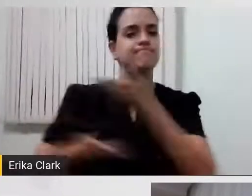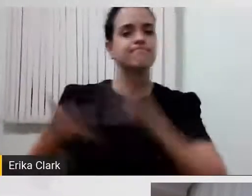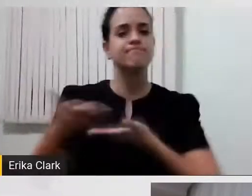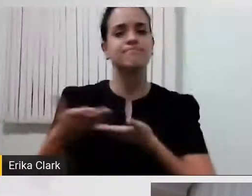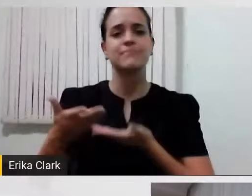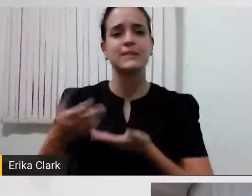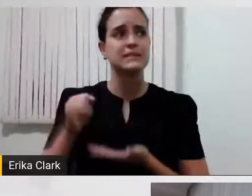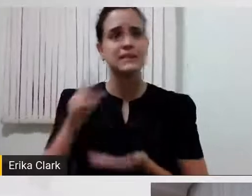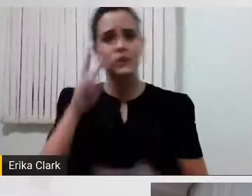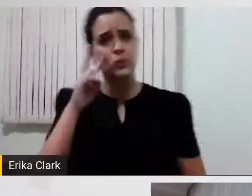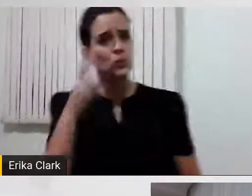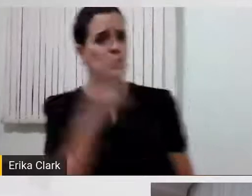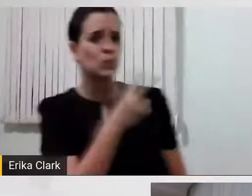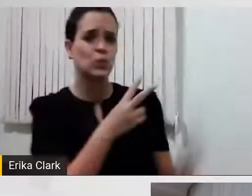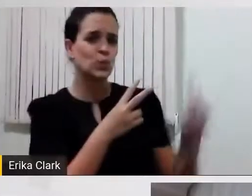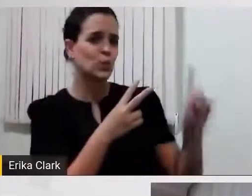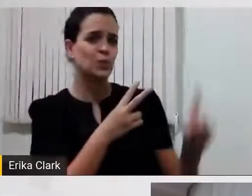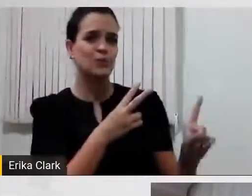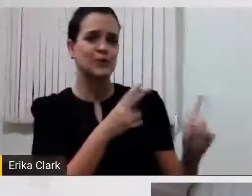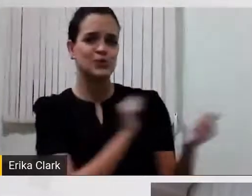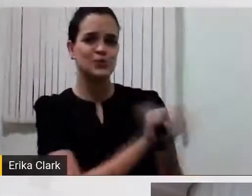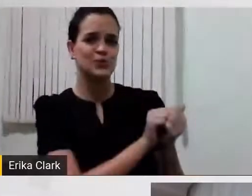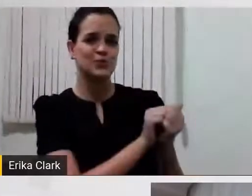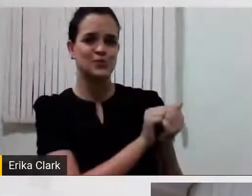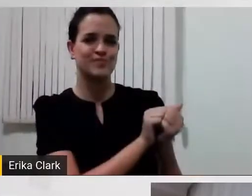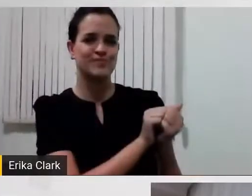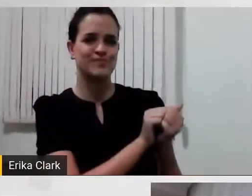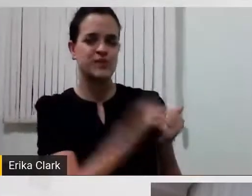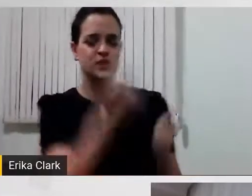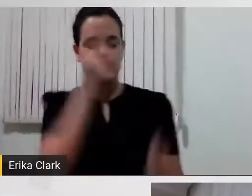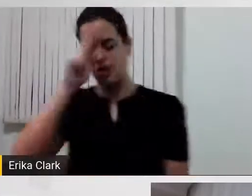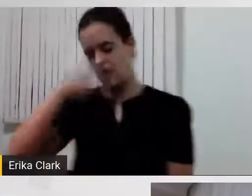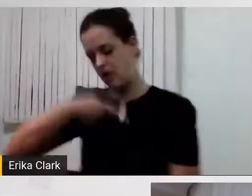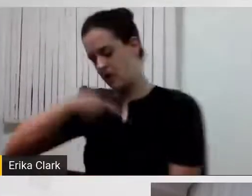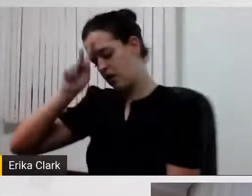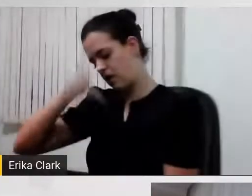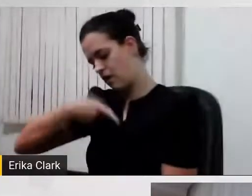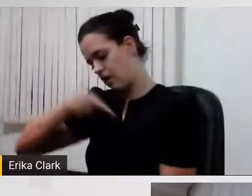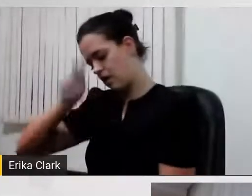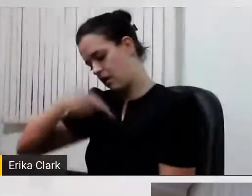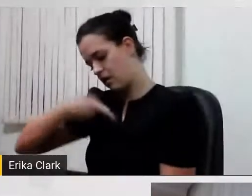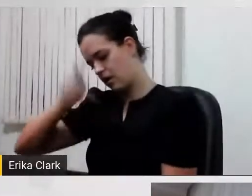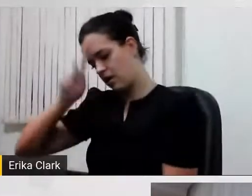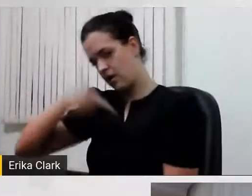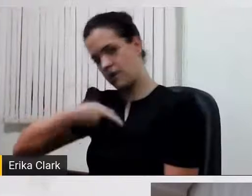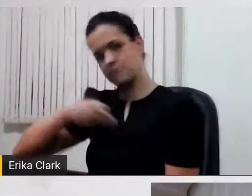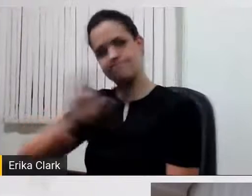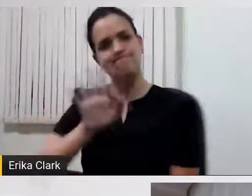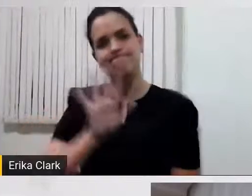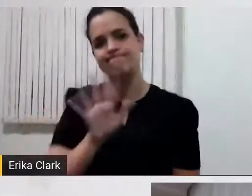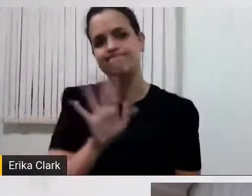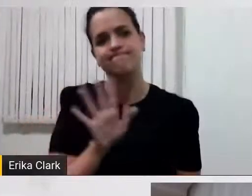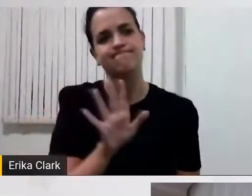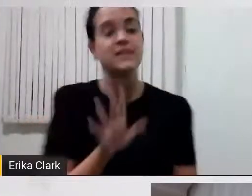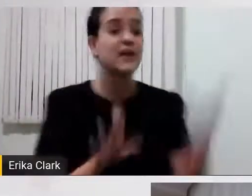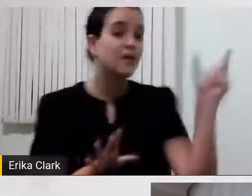olharmos para o outro, se nós não verificarmos aquilo que o outro precisa, se nós não tivermos um olhar